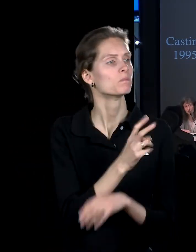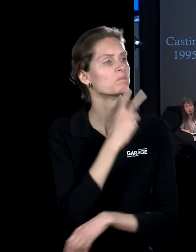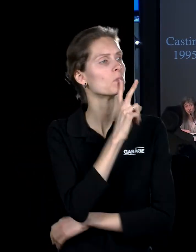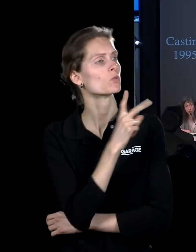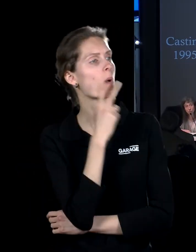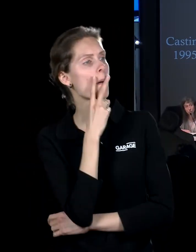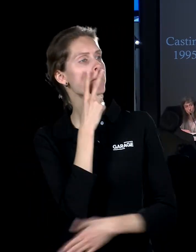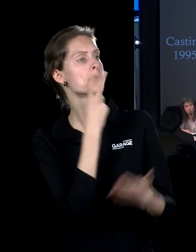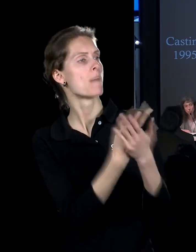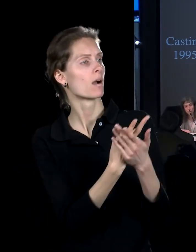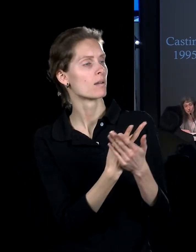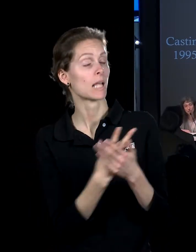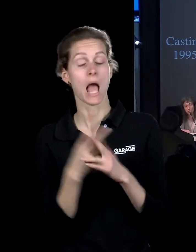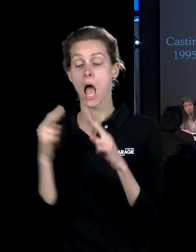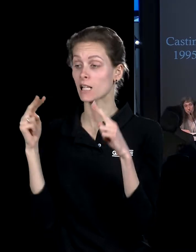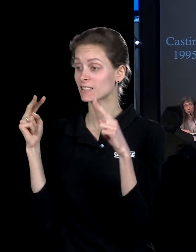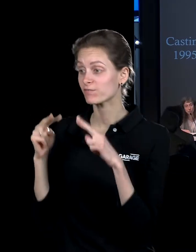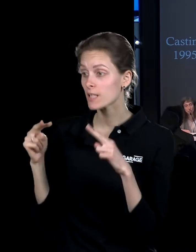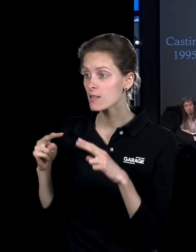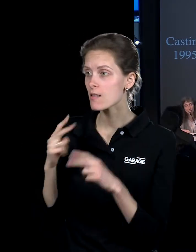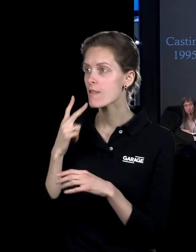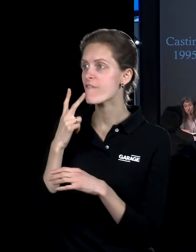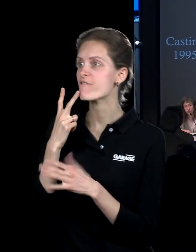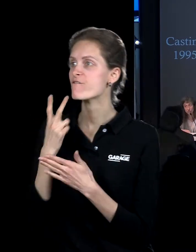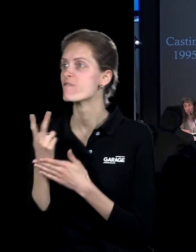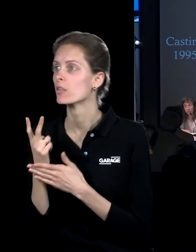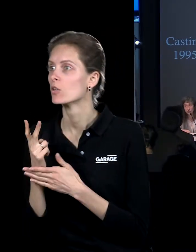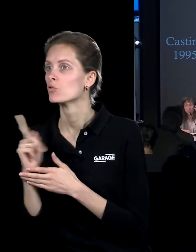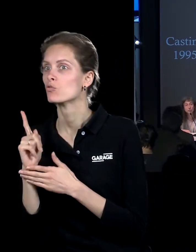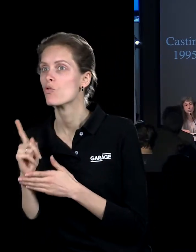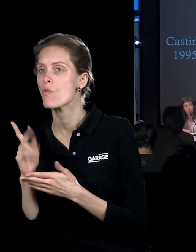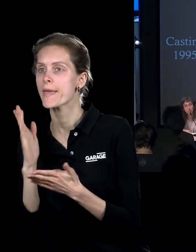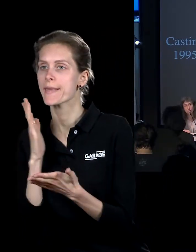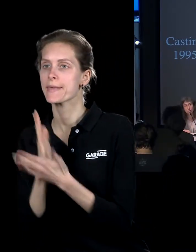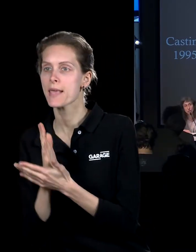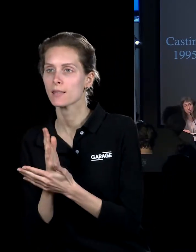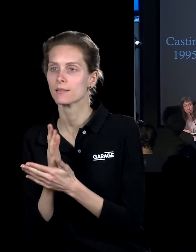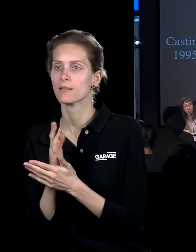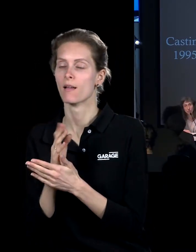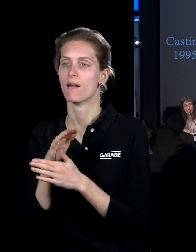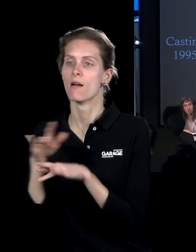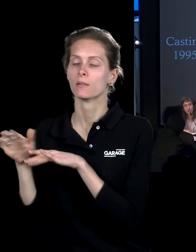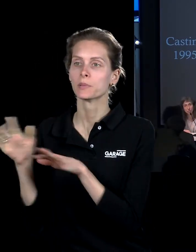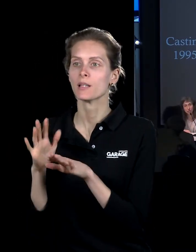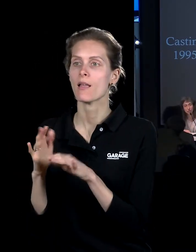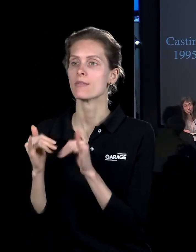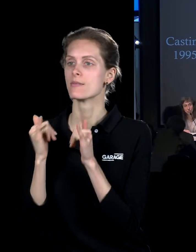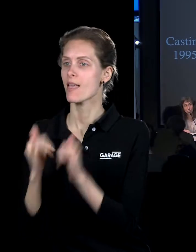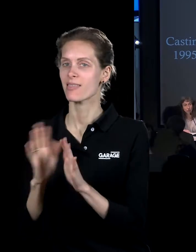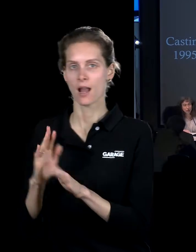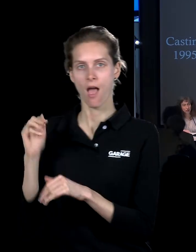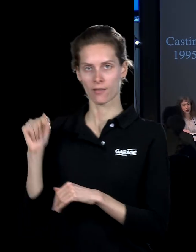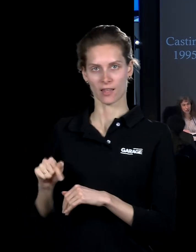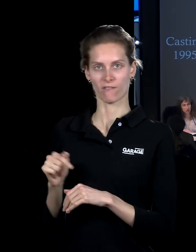свидетель видит то, что могло бы происходить и без него, и что не адресовано ему. Это все время некая ситуация,